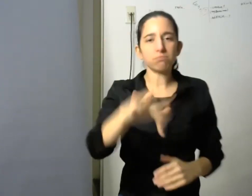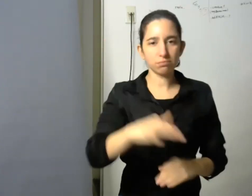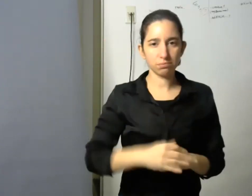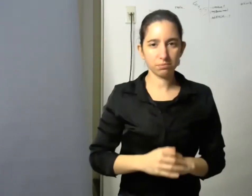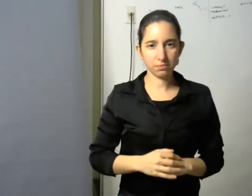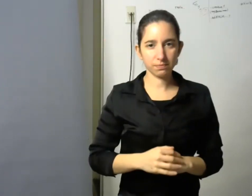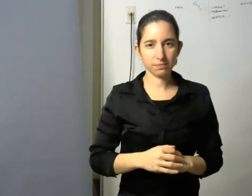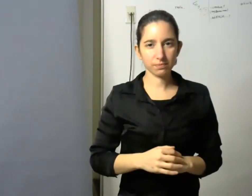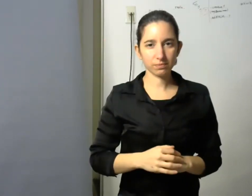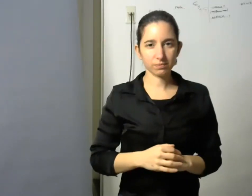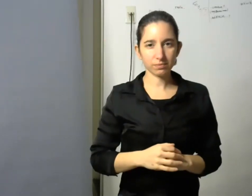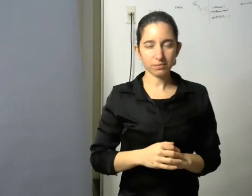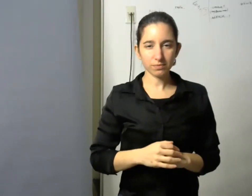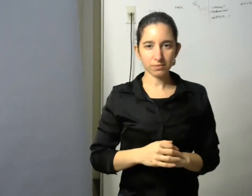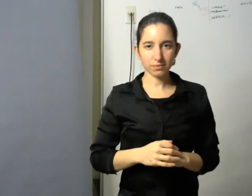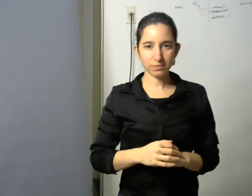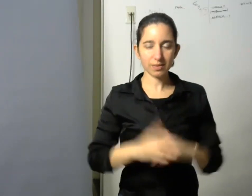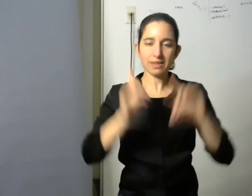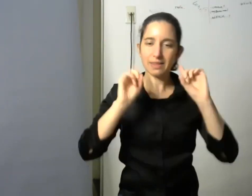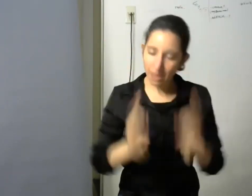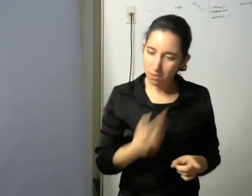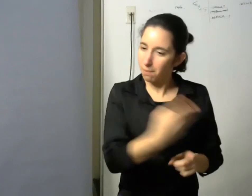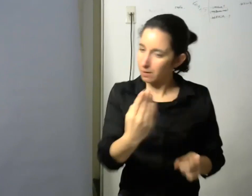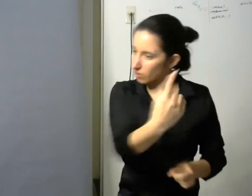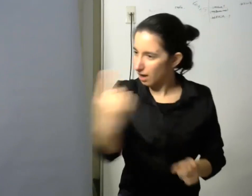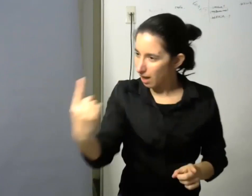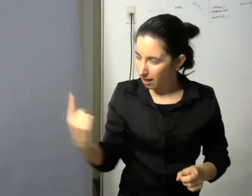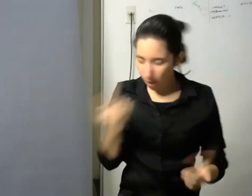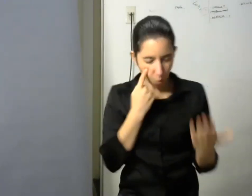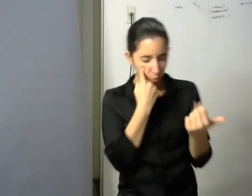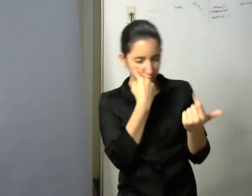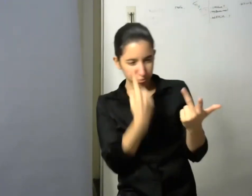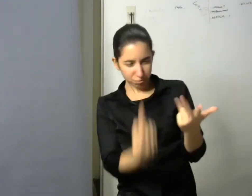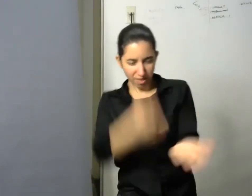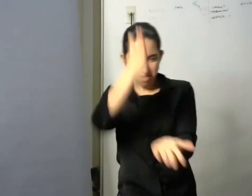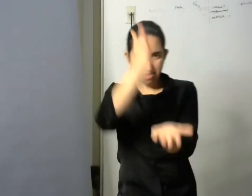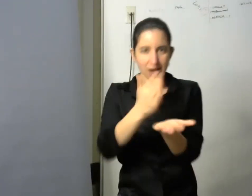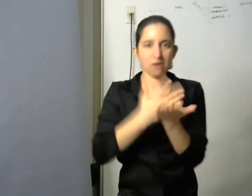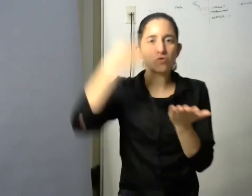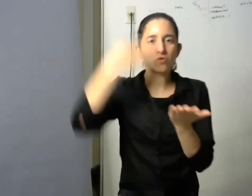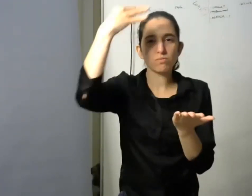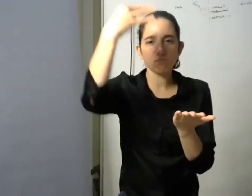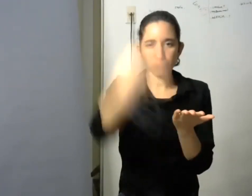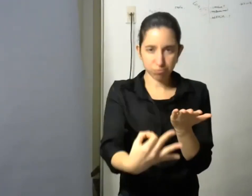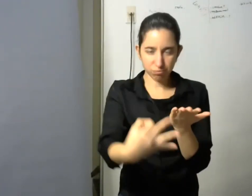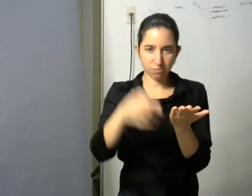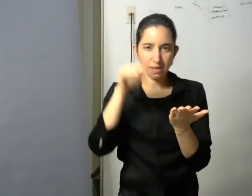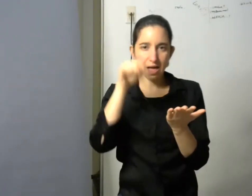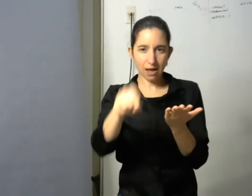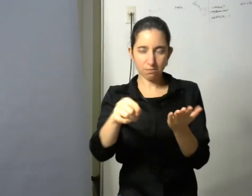ejercer nuestros derechos y ajuntar hacia una buena convivencia que no